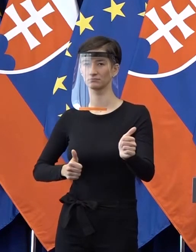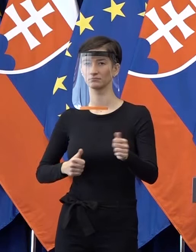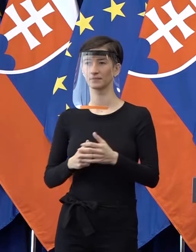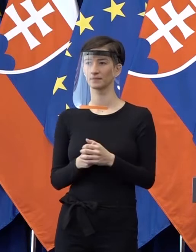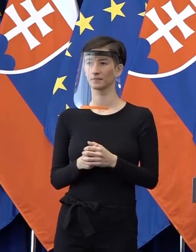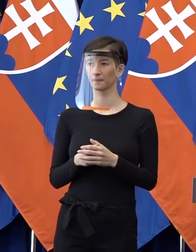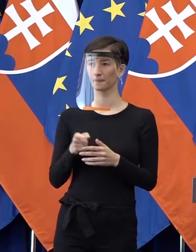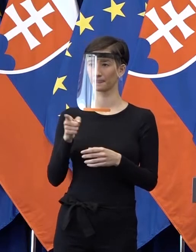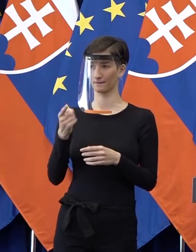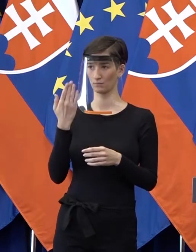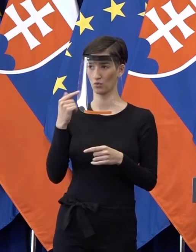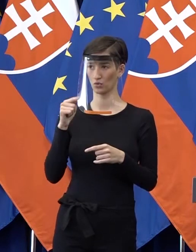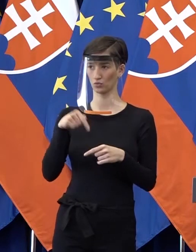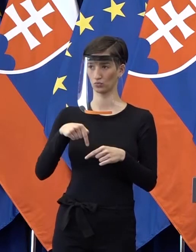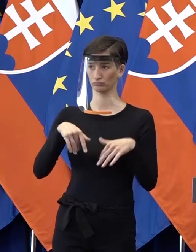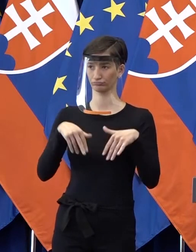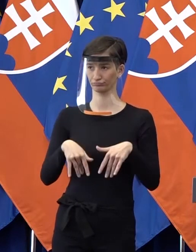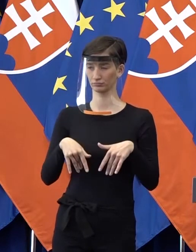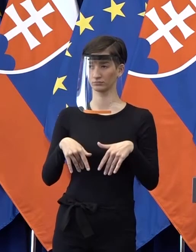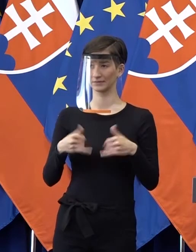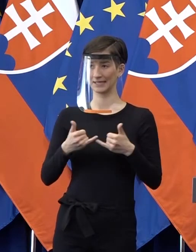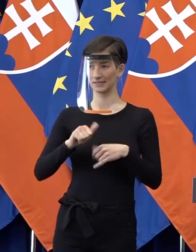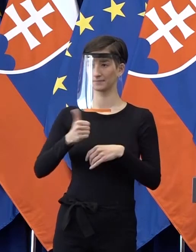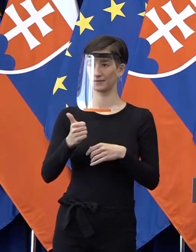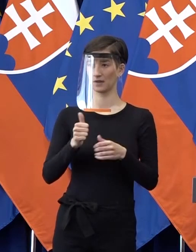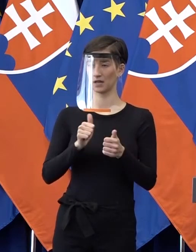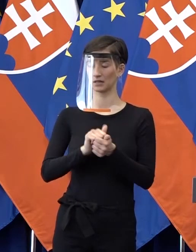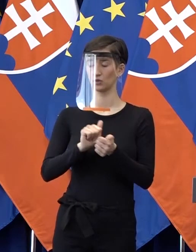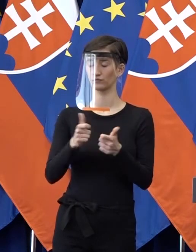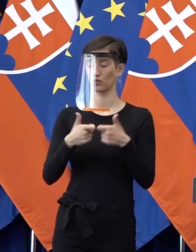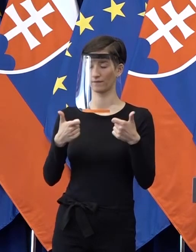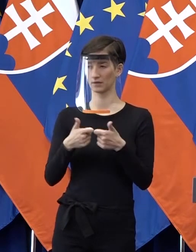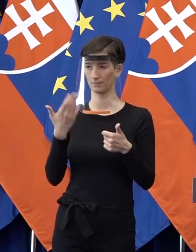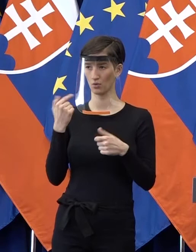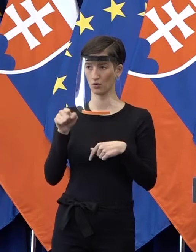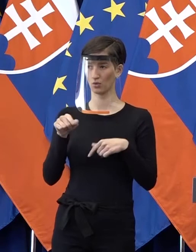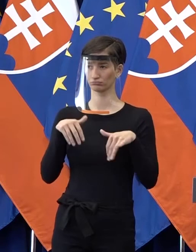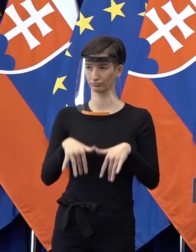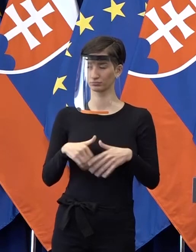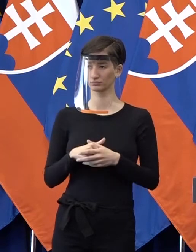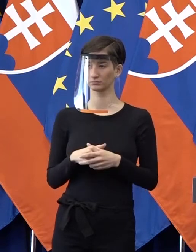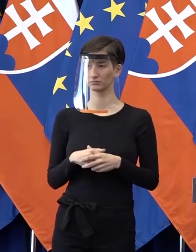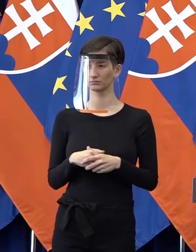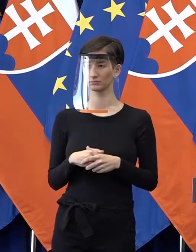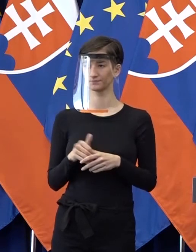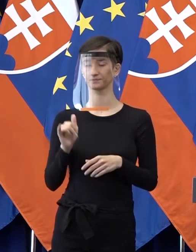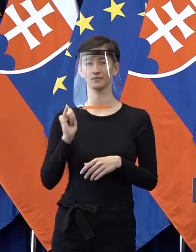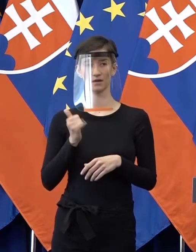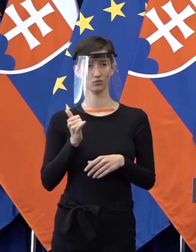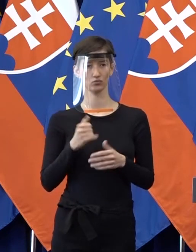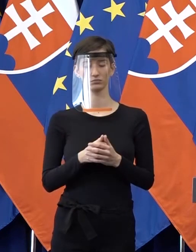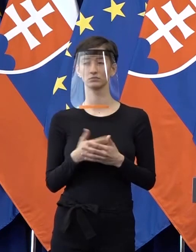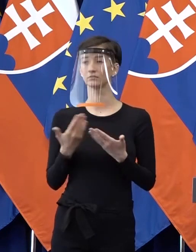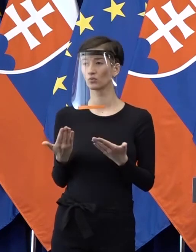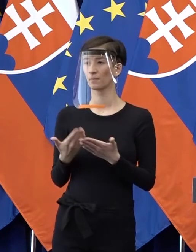na tej predošlej časti? Vás sa chcem opýtať. Áno. Teraz, čo sme mali tú prvú časť so zamestnávateľmi. Boli, nie? Čiže to bolo o tom, že